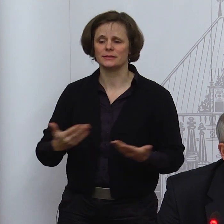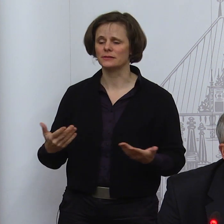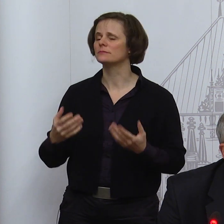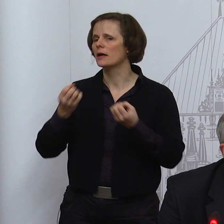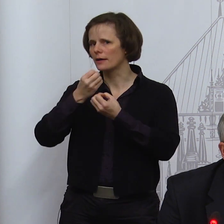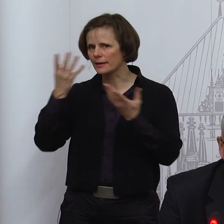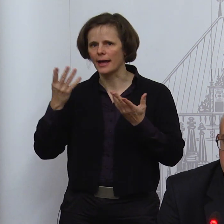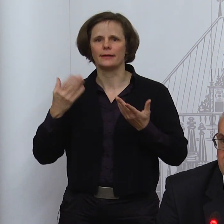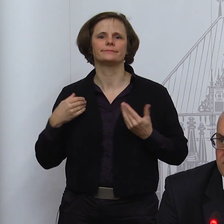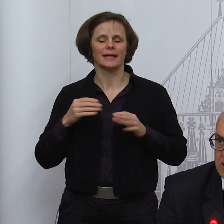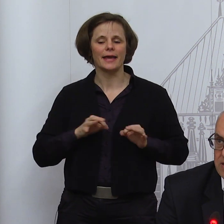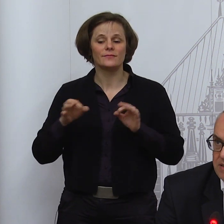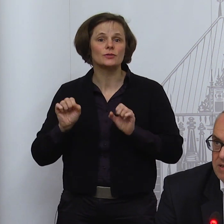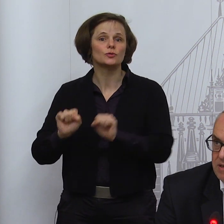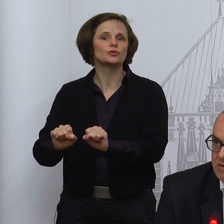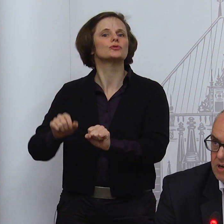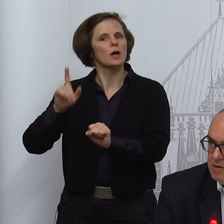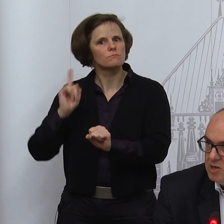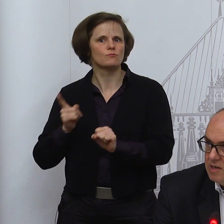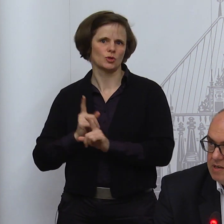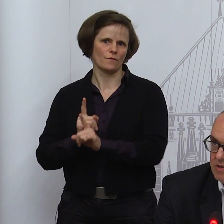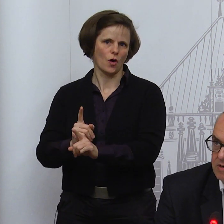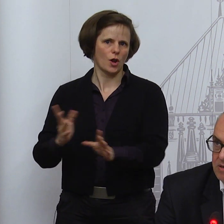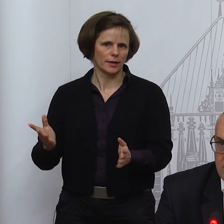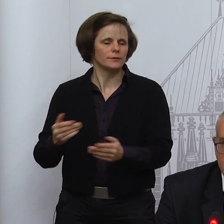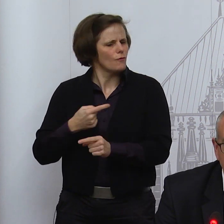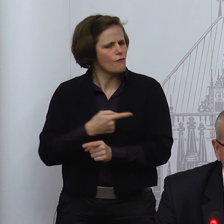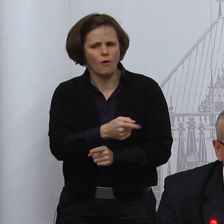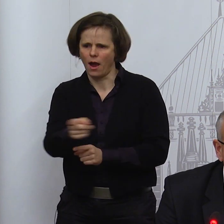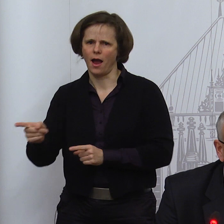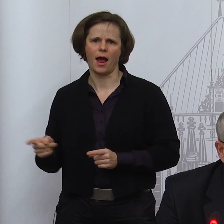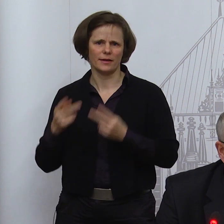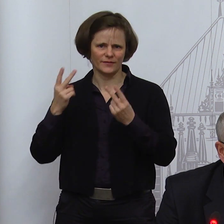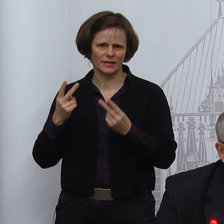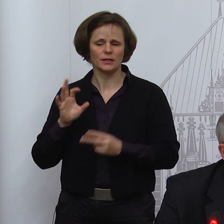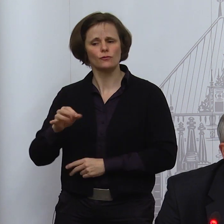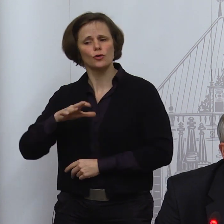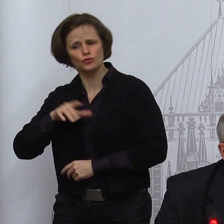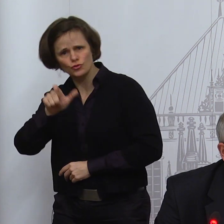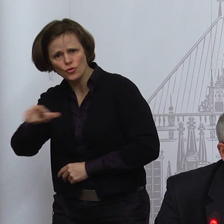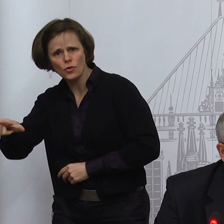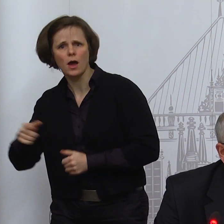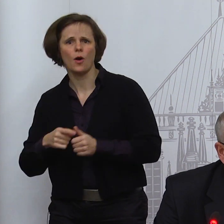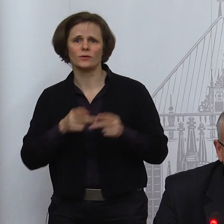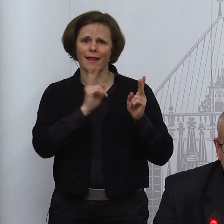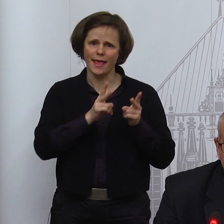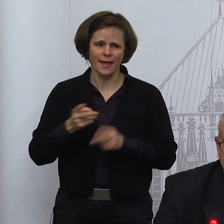Infektionsschutz gewährleistet werden für alle Beteiligten, Schülerinnen und Schüler, Lehrerinnen und Lehrer,